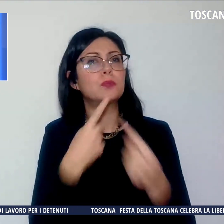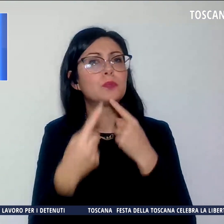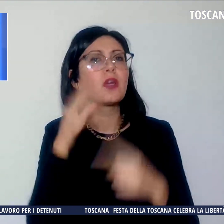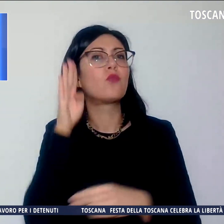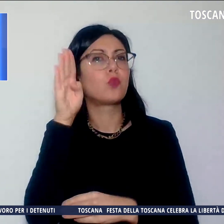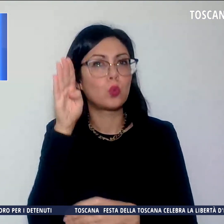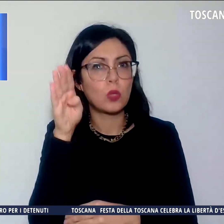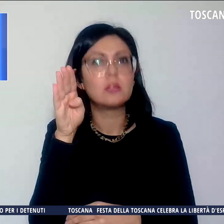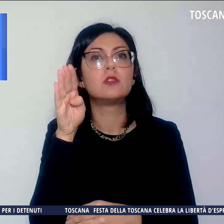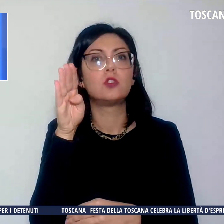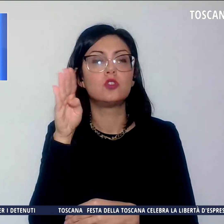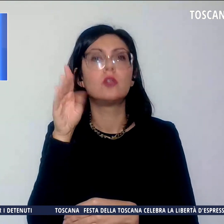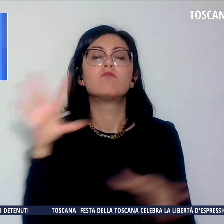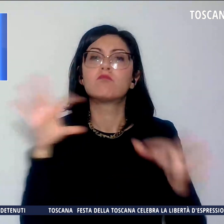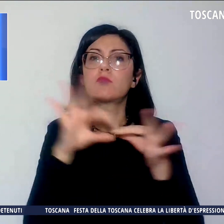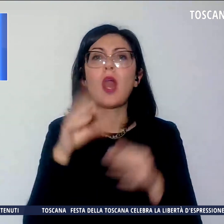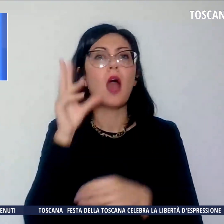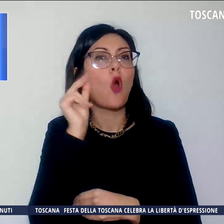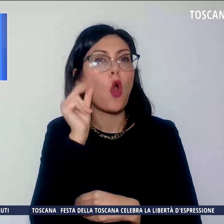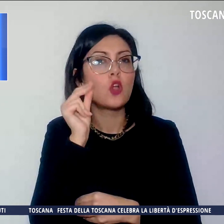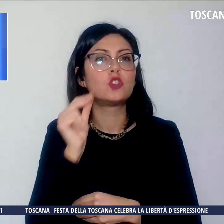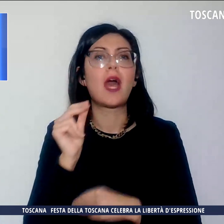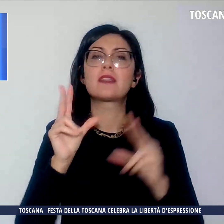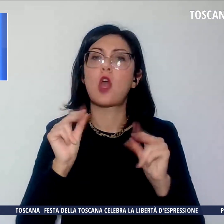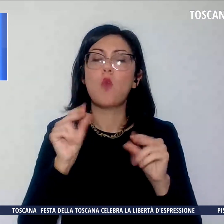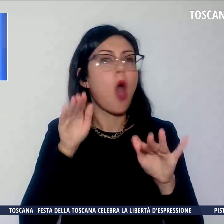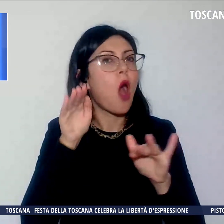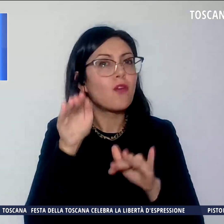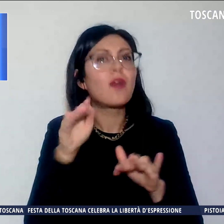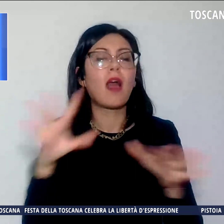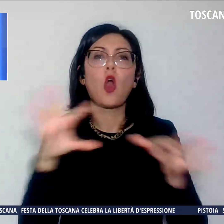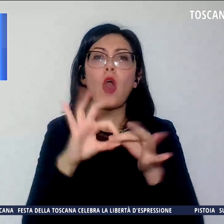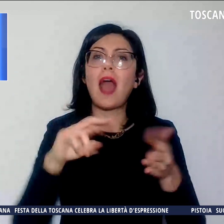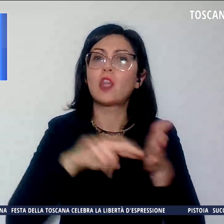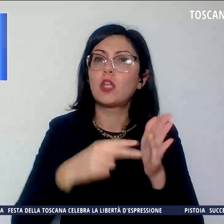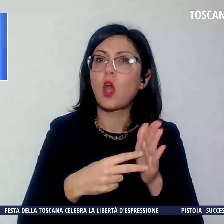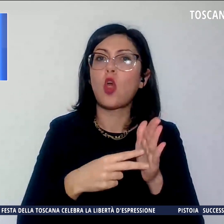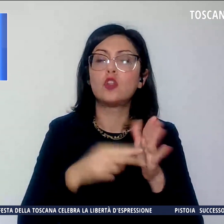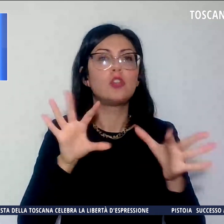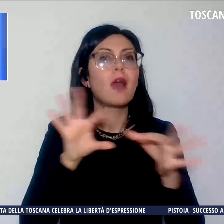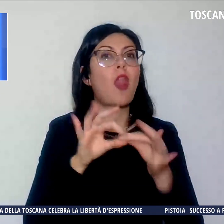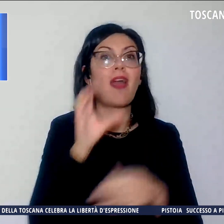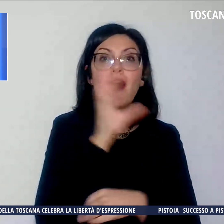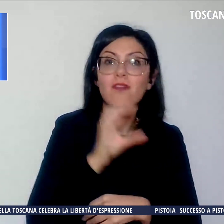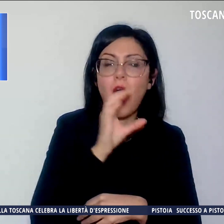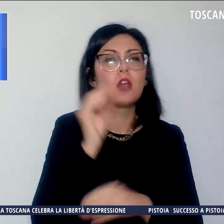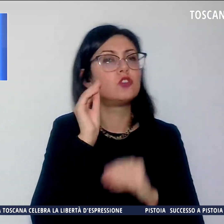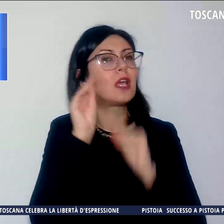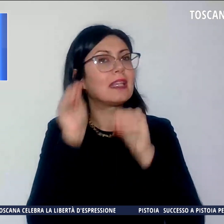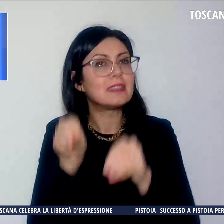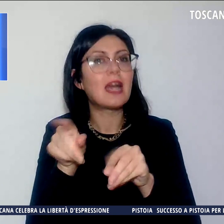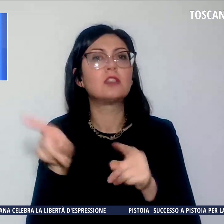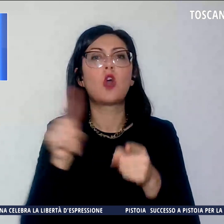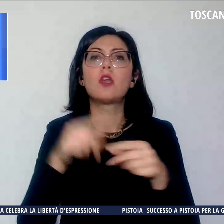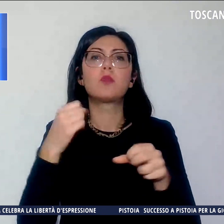conoscere le nuove tendenze sulla tecnologia applicata ai viaggi, alle destinazioni, alle professioni e ai